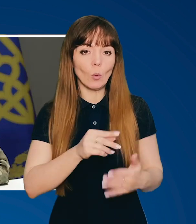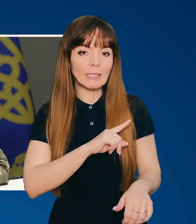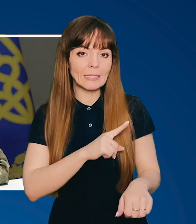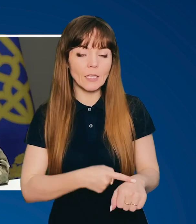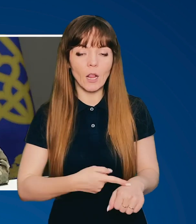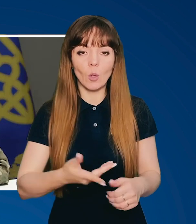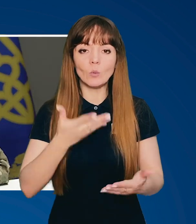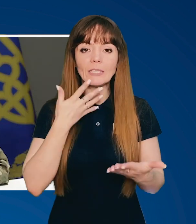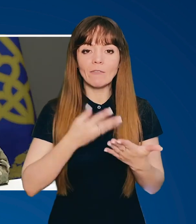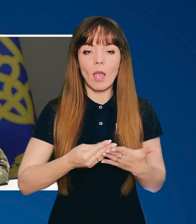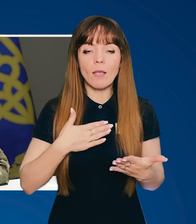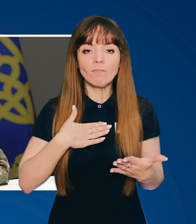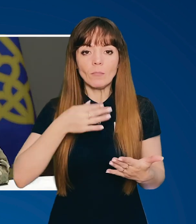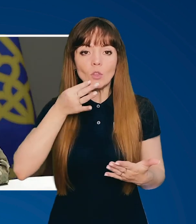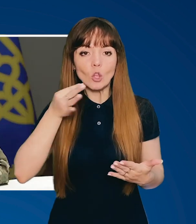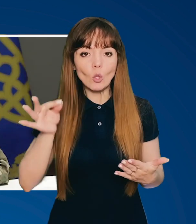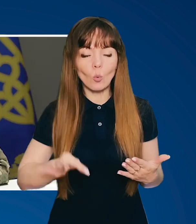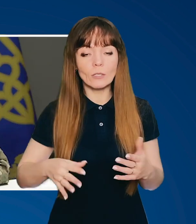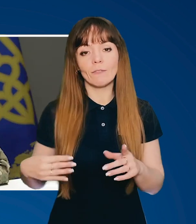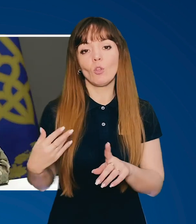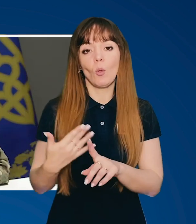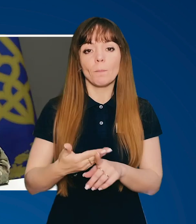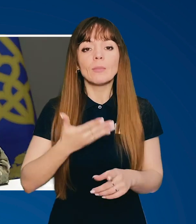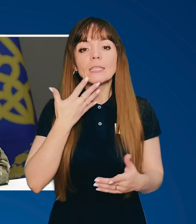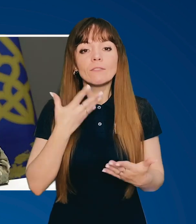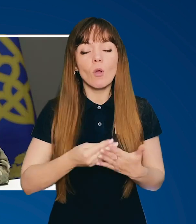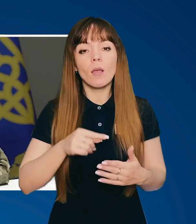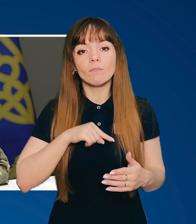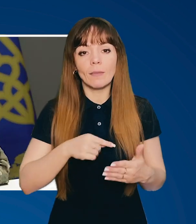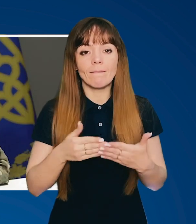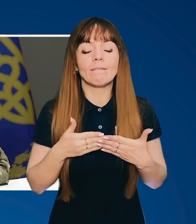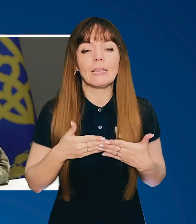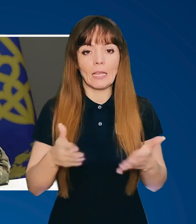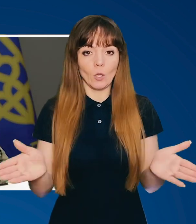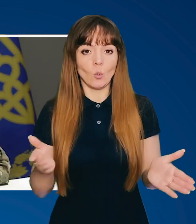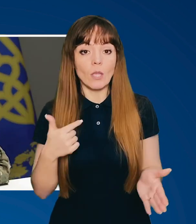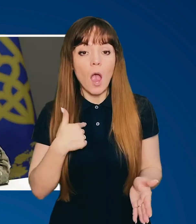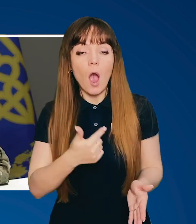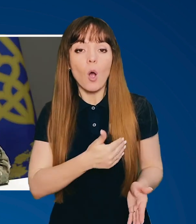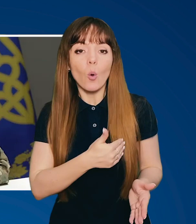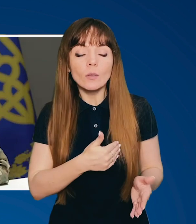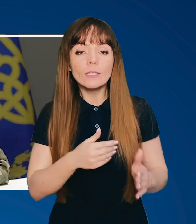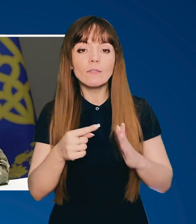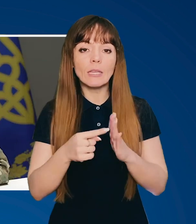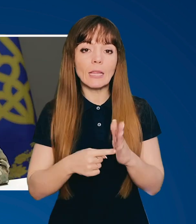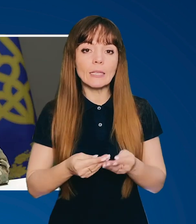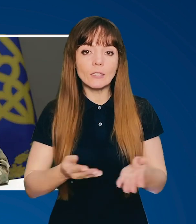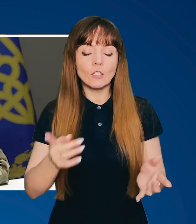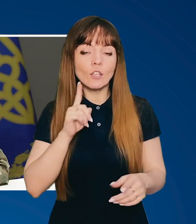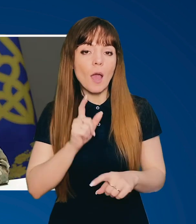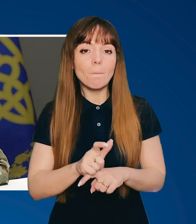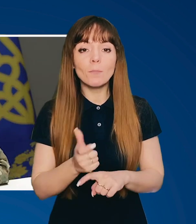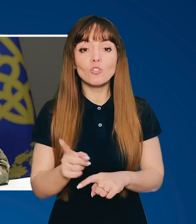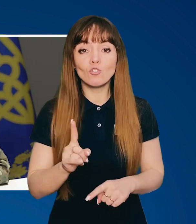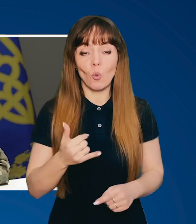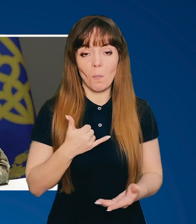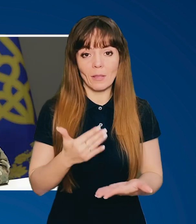своєю силою, своїм досвідом, своєю відкритістю. Я хотів ділитись найбільшим, що в мене є,